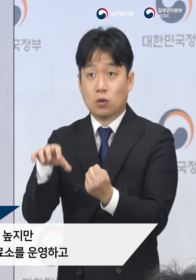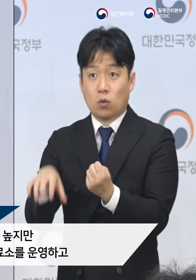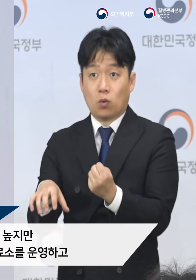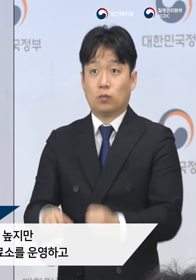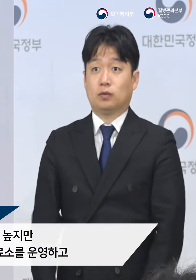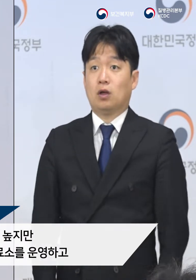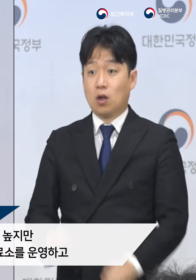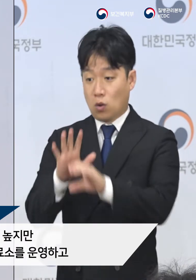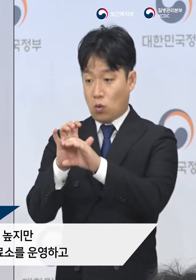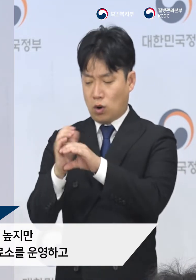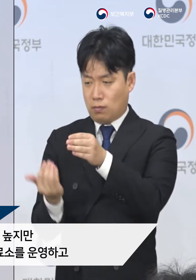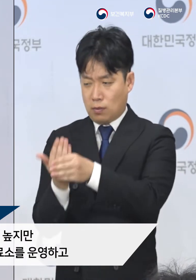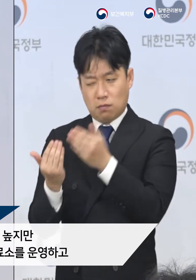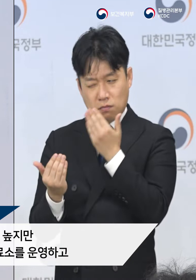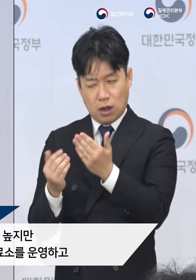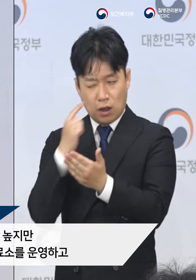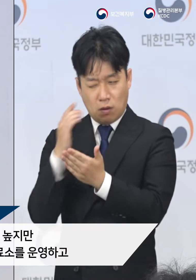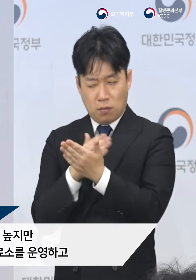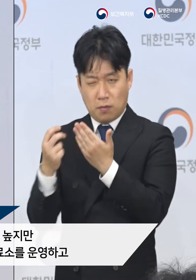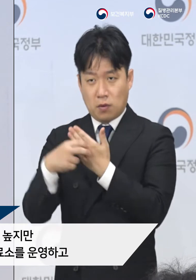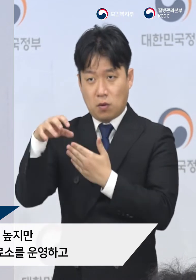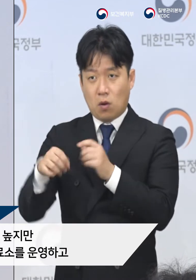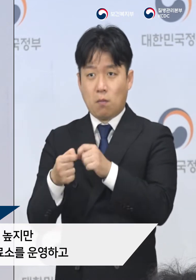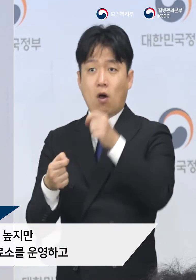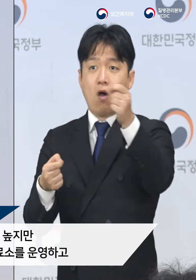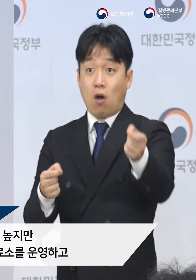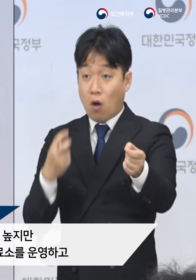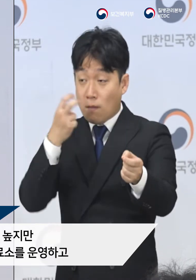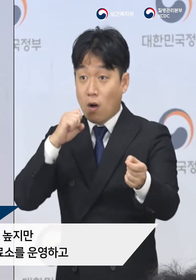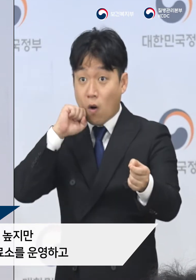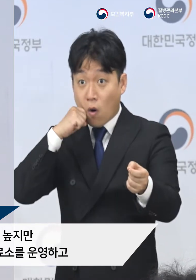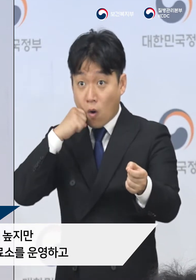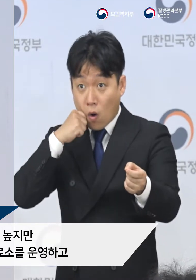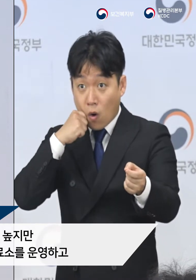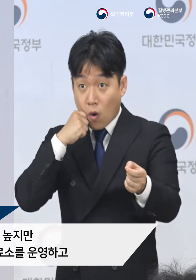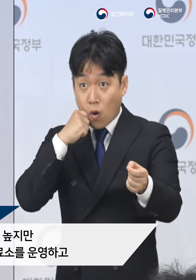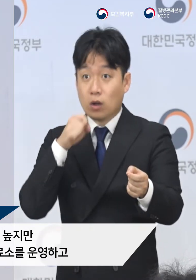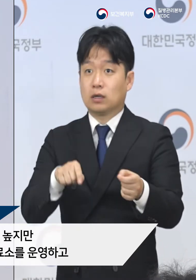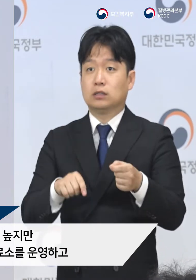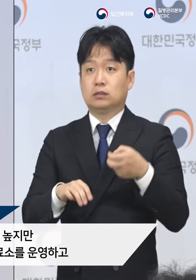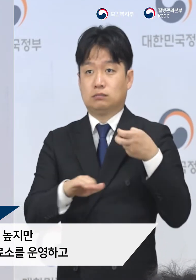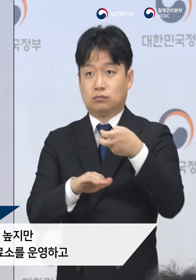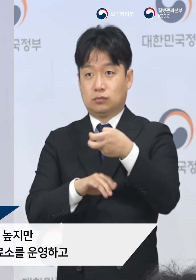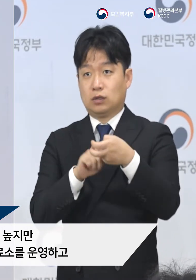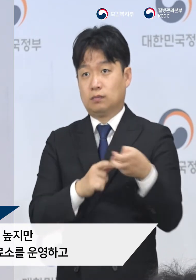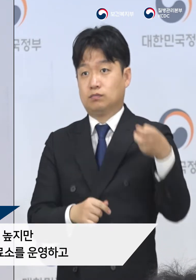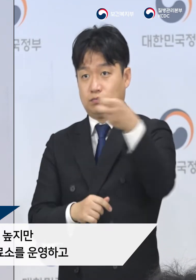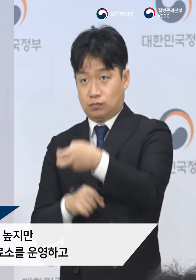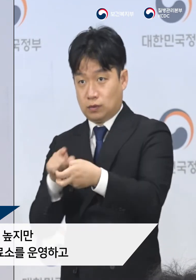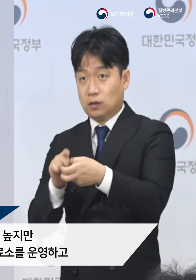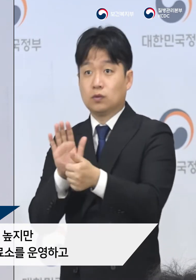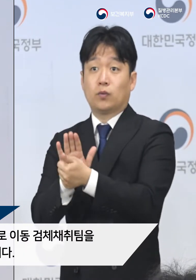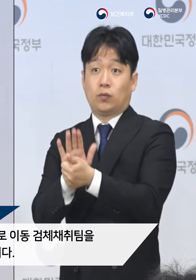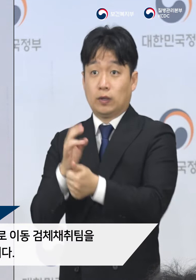가능성이 높지만 선별진료소가 멀어 검사가 어려운 지역에는 이동진료소를 운영하고